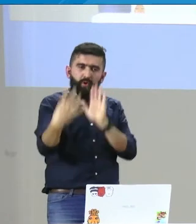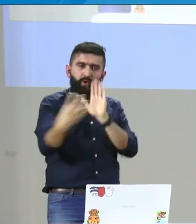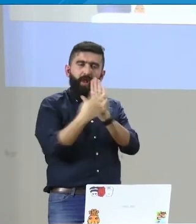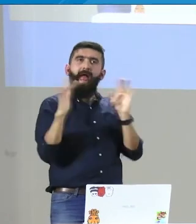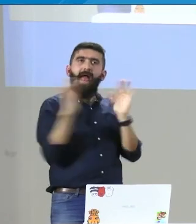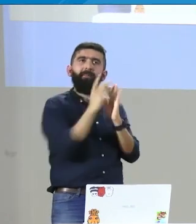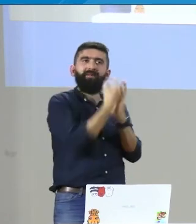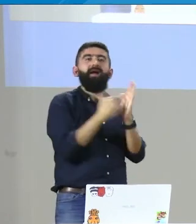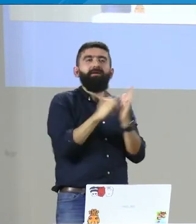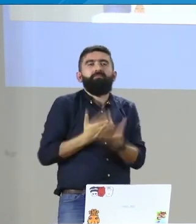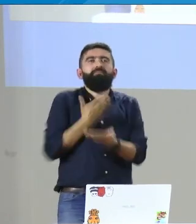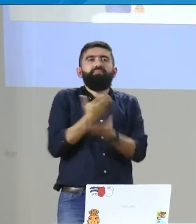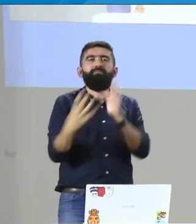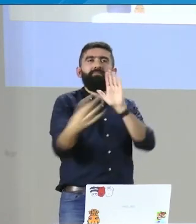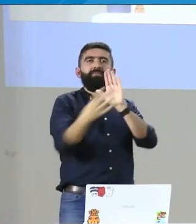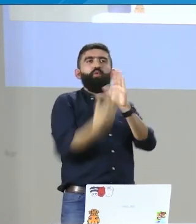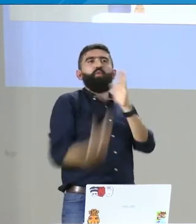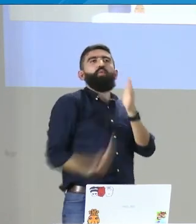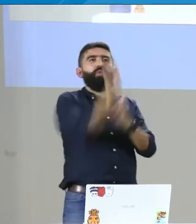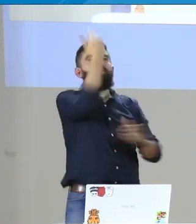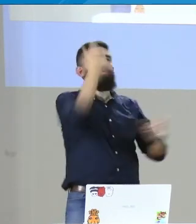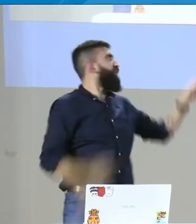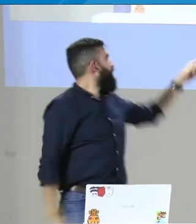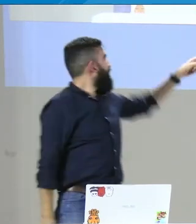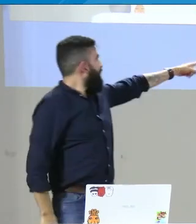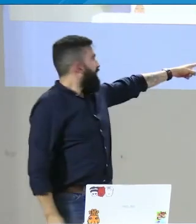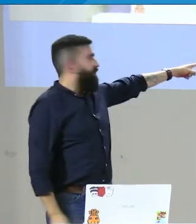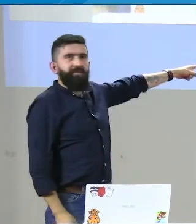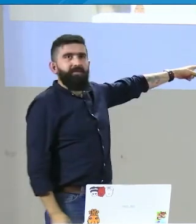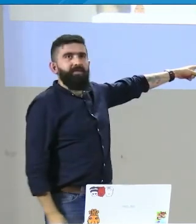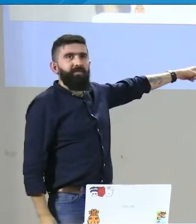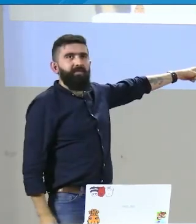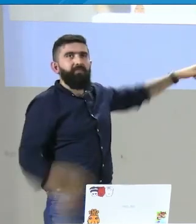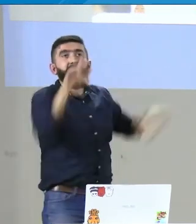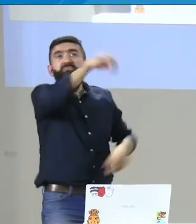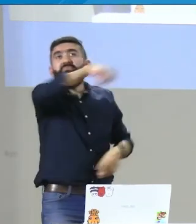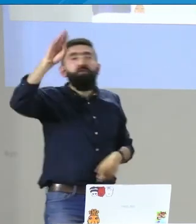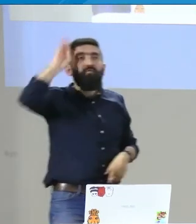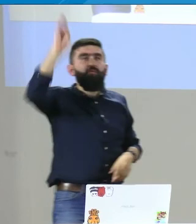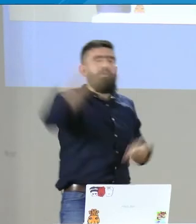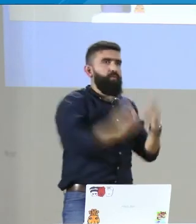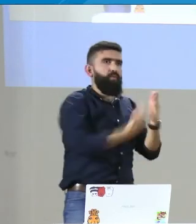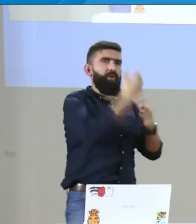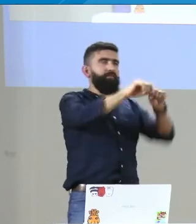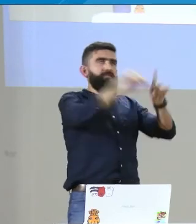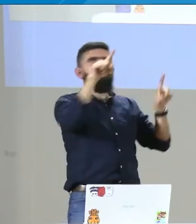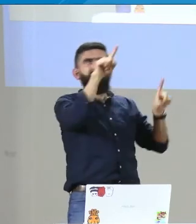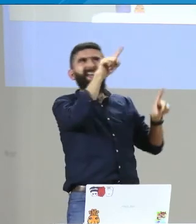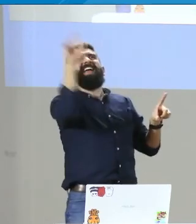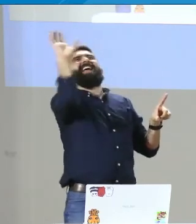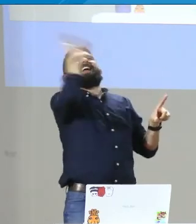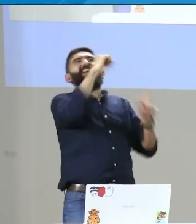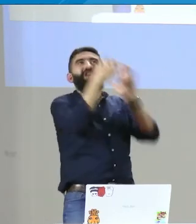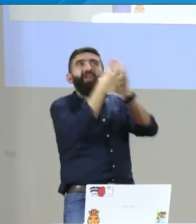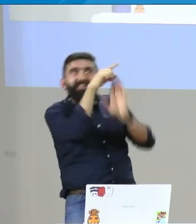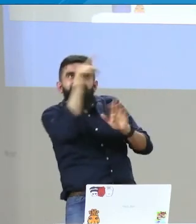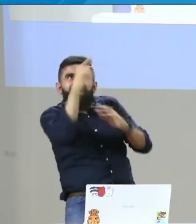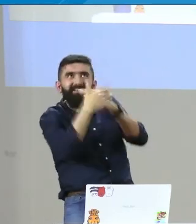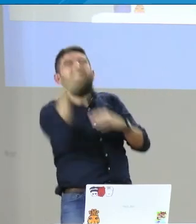ese es el que se va a realizar, entonces nosotros decíamos, bueno, pero es importante generar un logo para que las personas lo reconozcan, entonces lo comparto con ustedes,